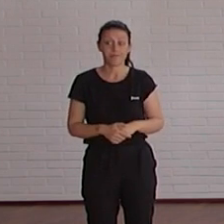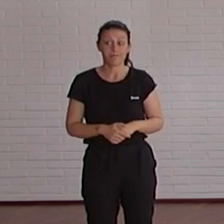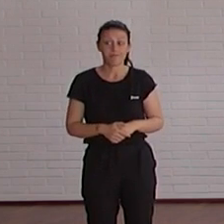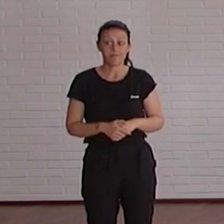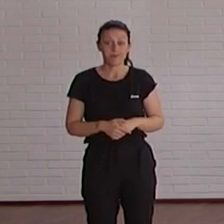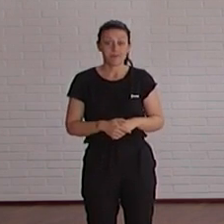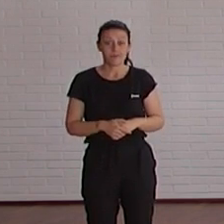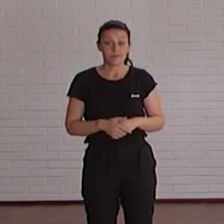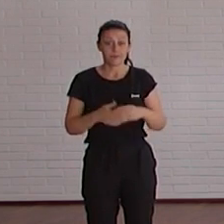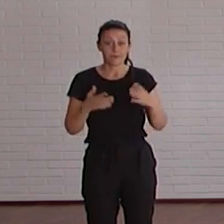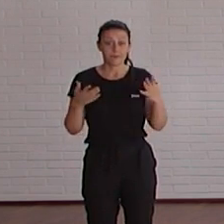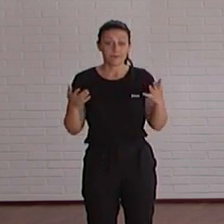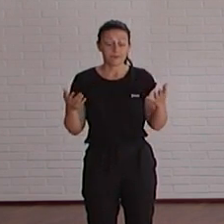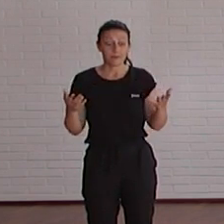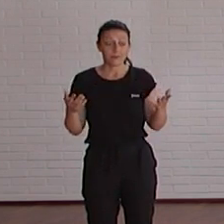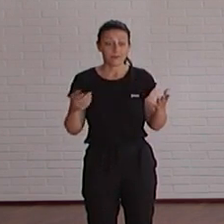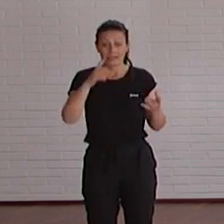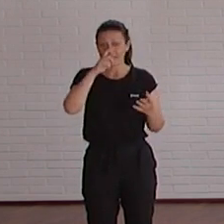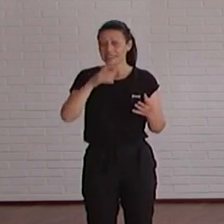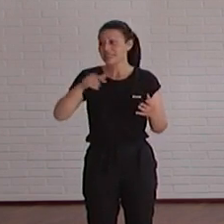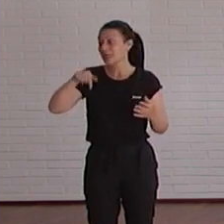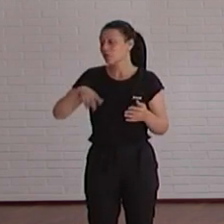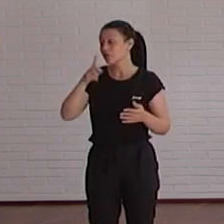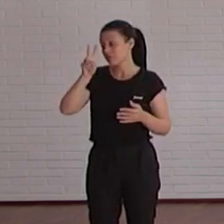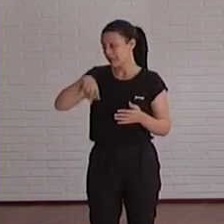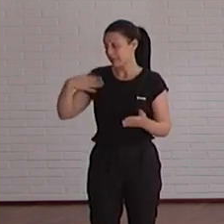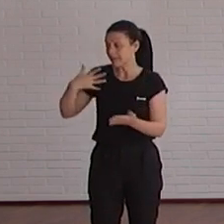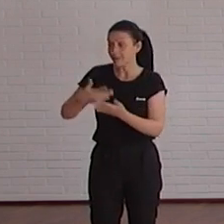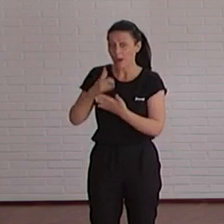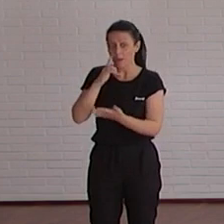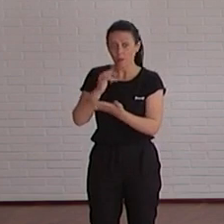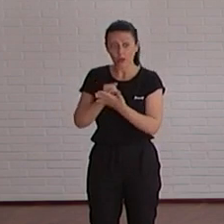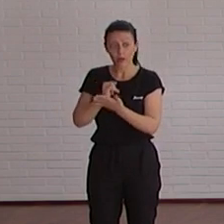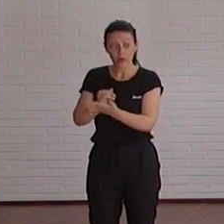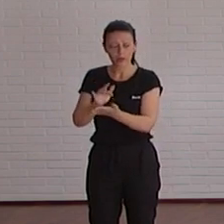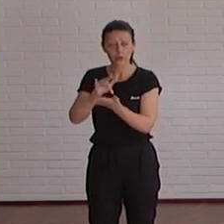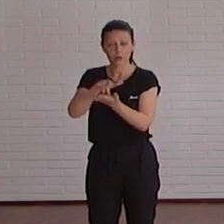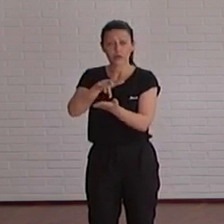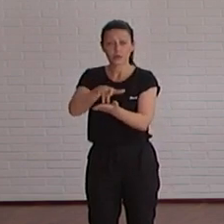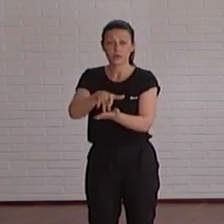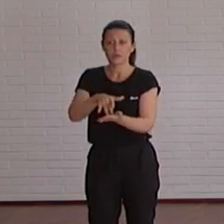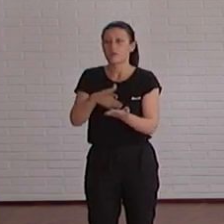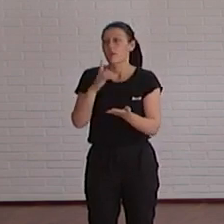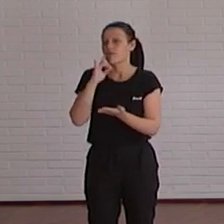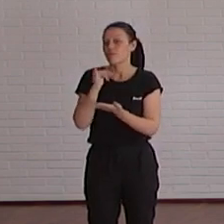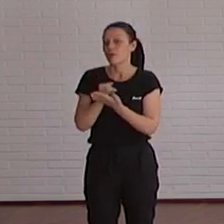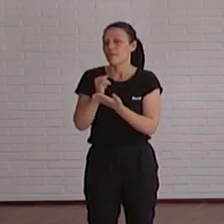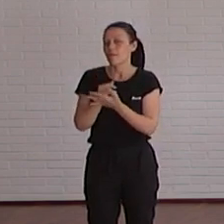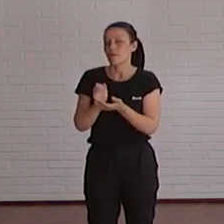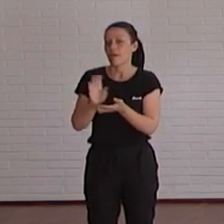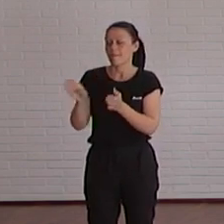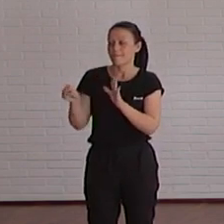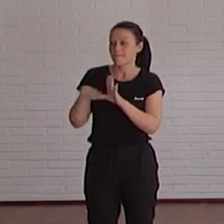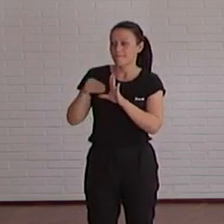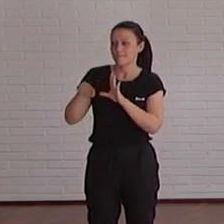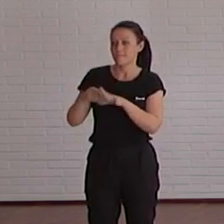Y bueno, en este año también de pruebas sí que es cierto que como íbamos añadiendo cada vez más pruebas que son